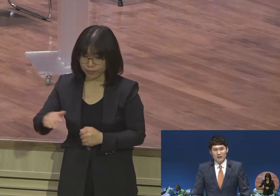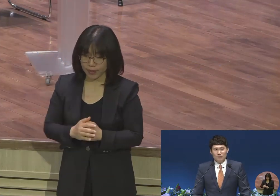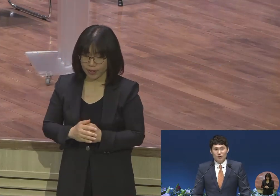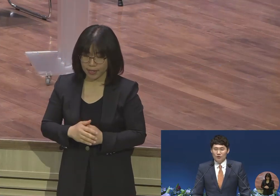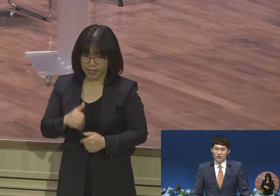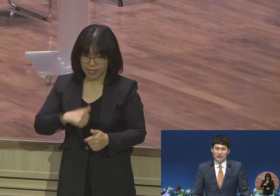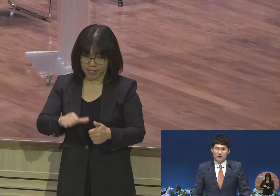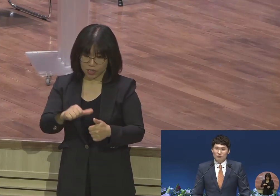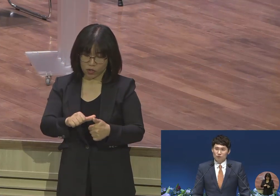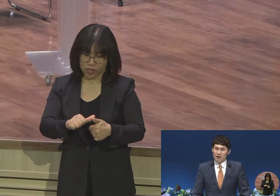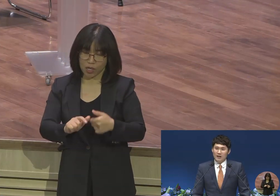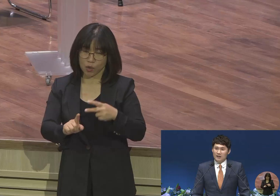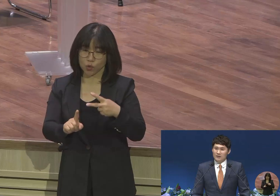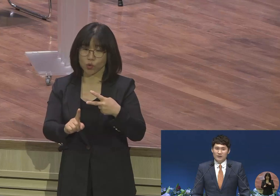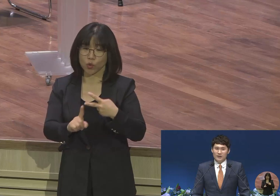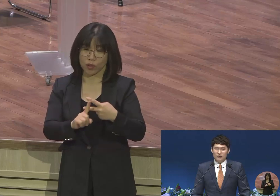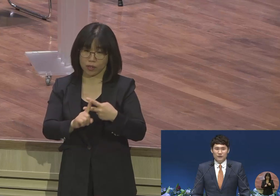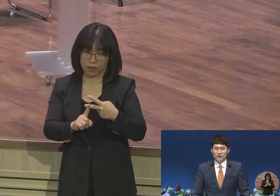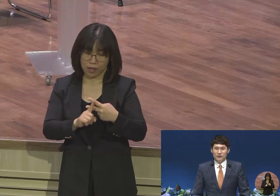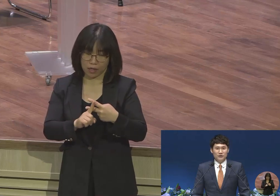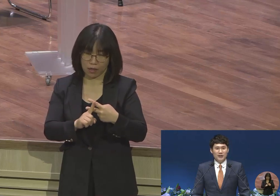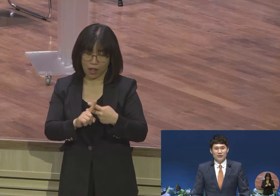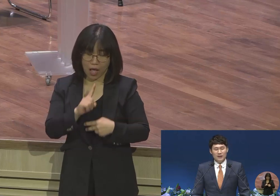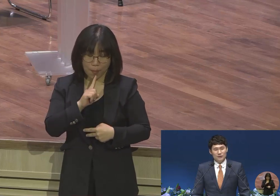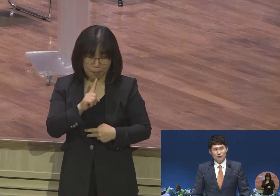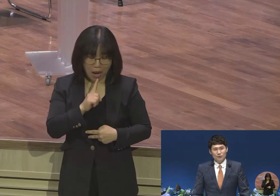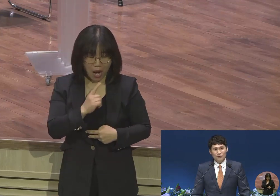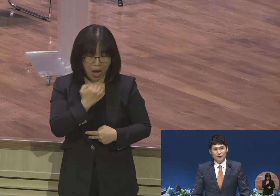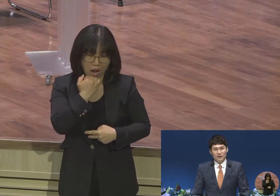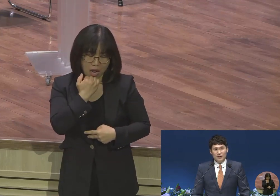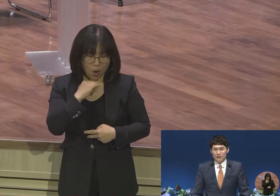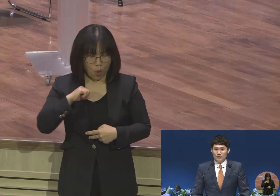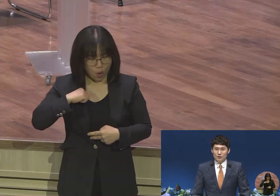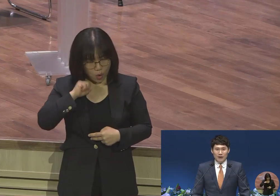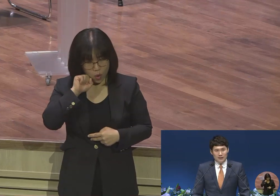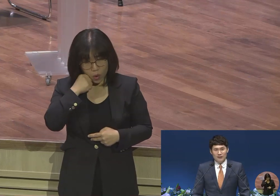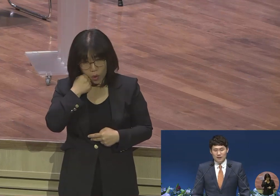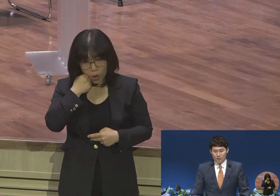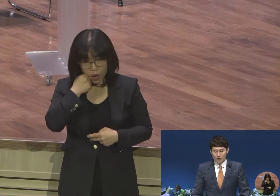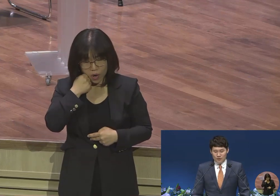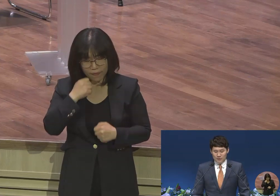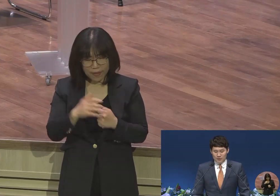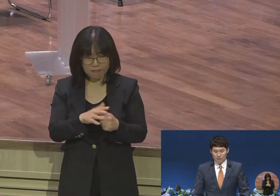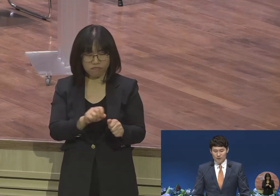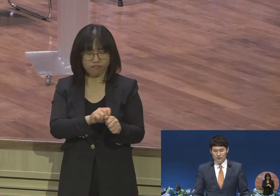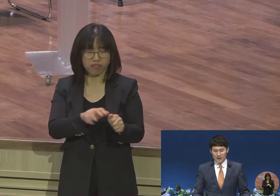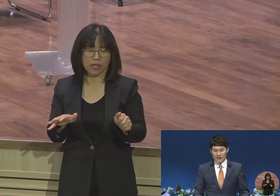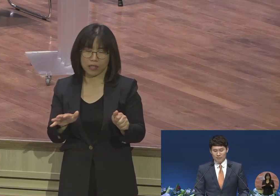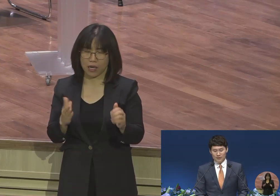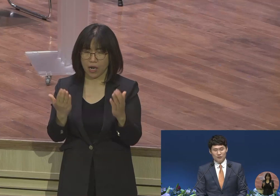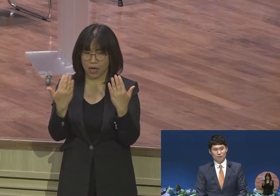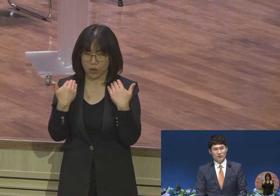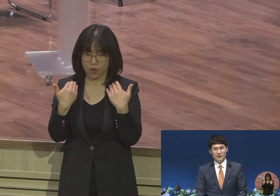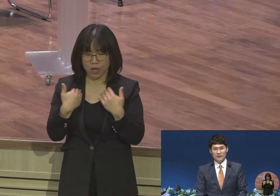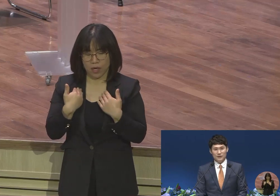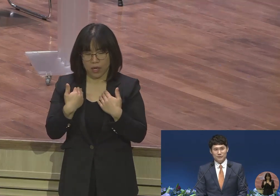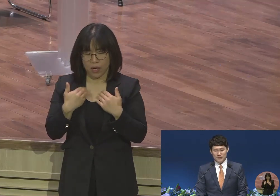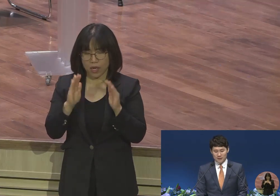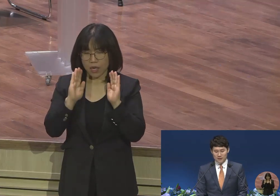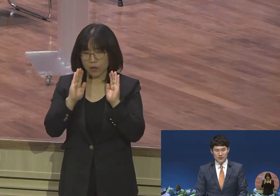언어라든지 문화 이런 게 전혀 적응이 안 돼가지고 학교에서 왕따 당하고 이러면서 부적응하게 되면서 문제가 생겼습니다 그래서